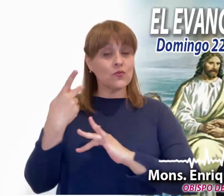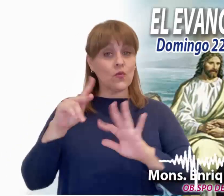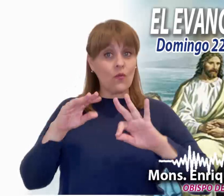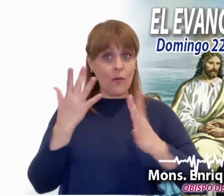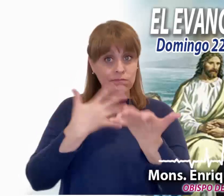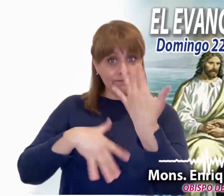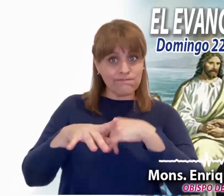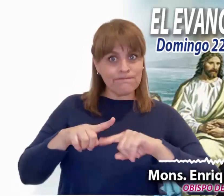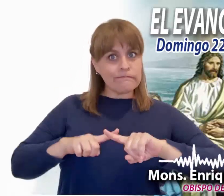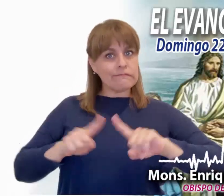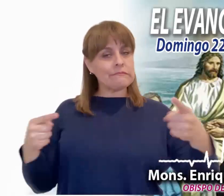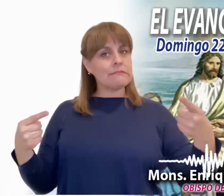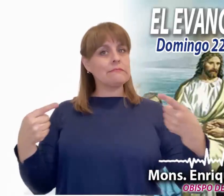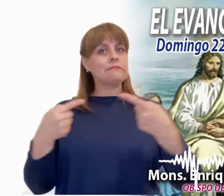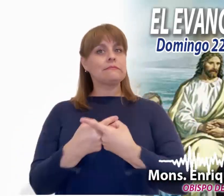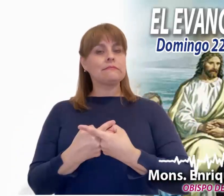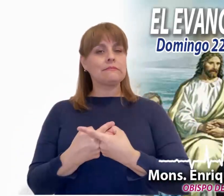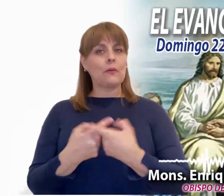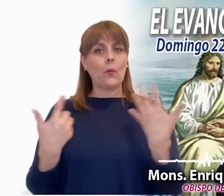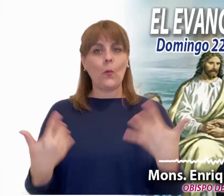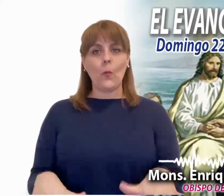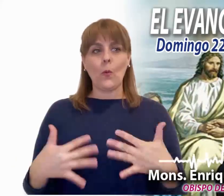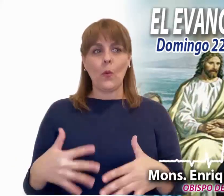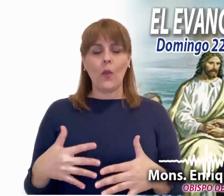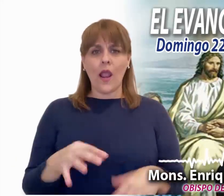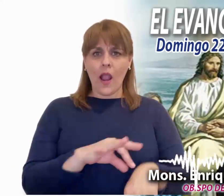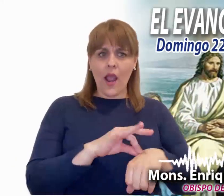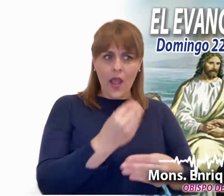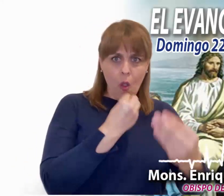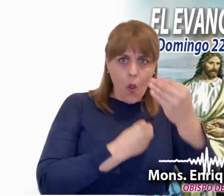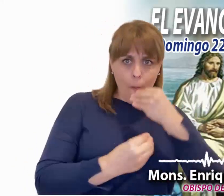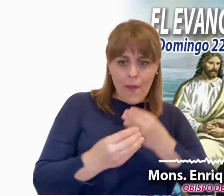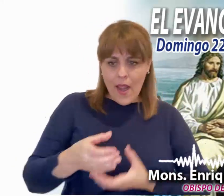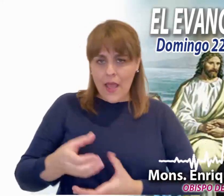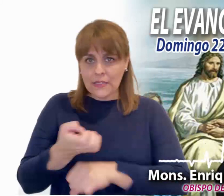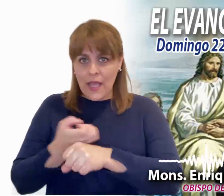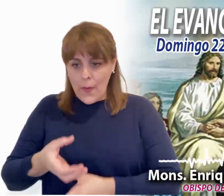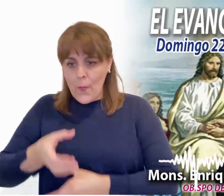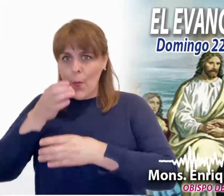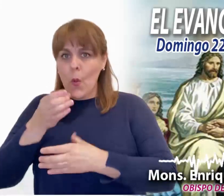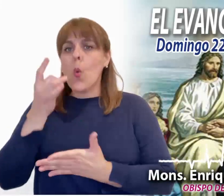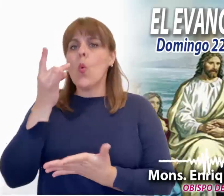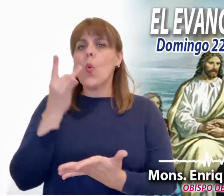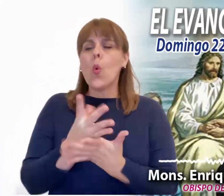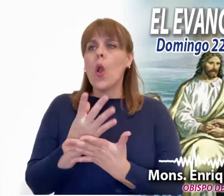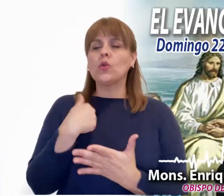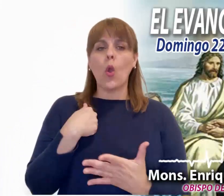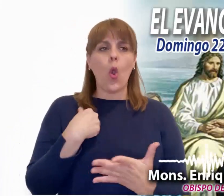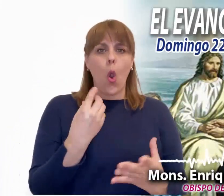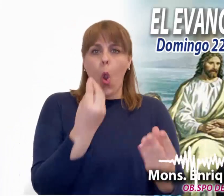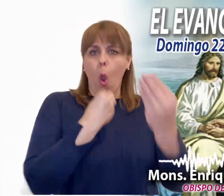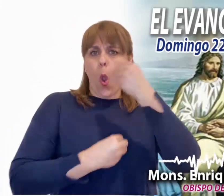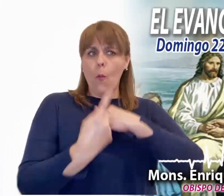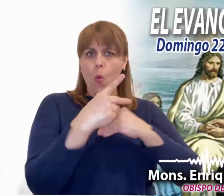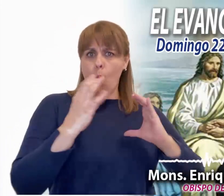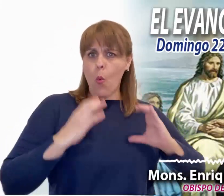de Jesús son explosivas e inquietantes. Comer su carne y beber su sangre no implica ciertamente una especie de